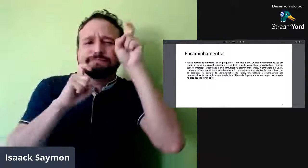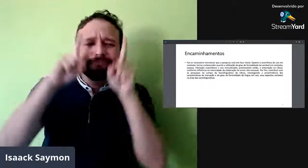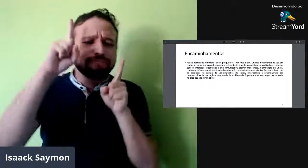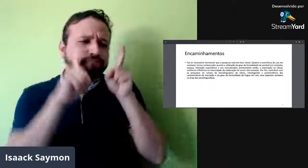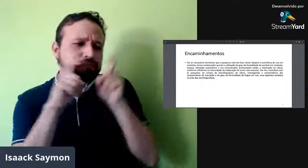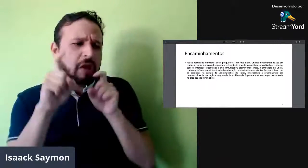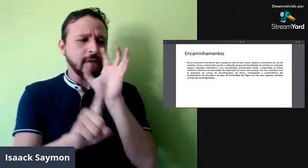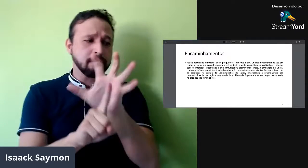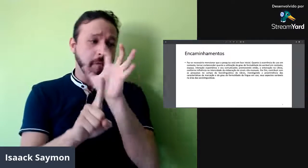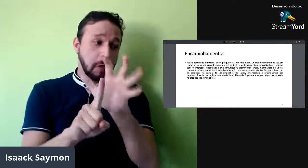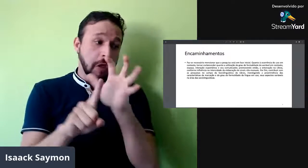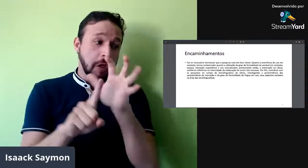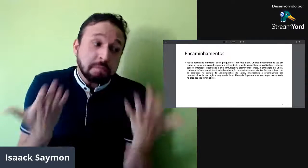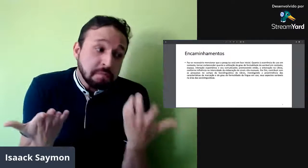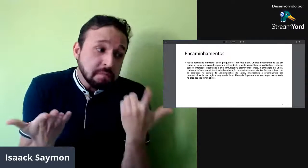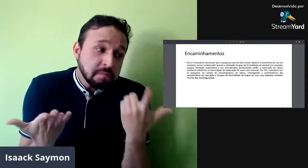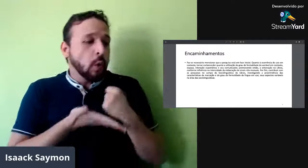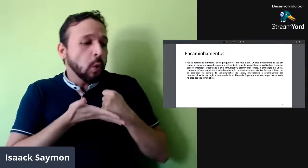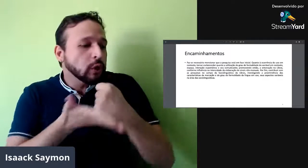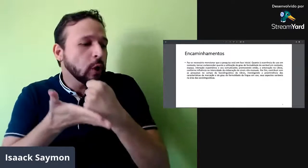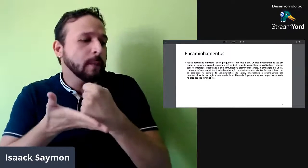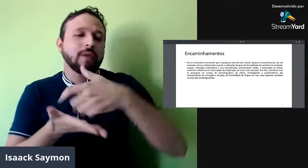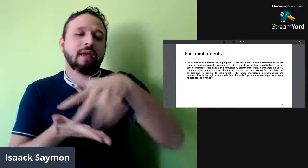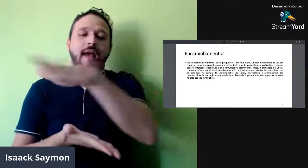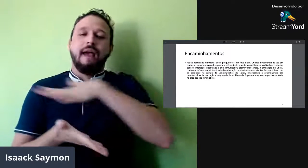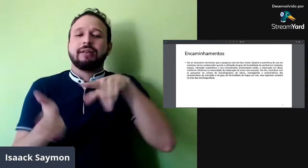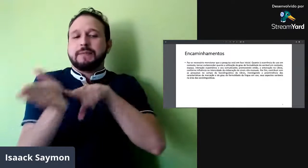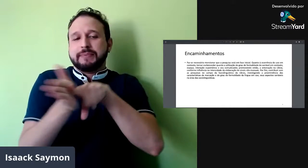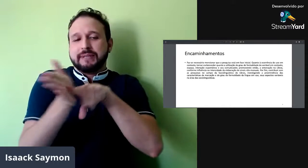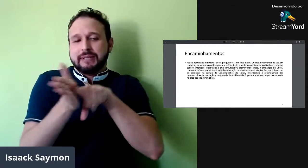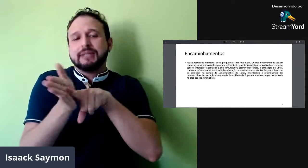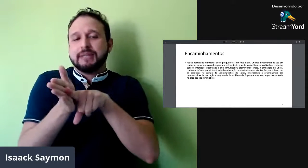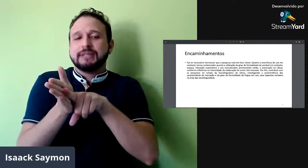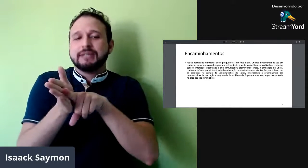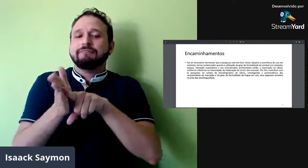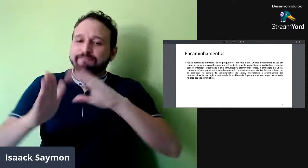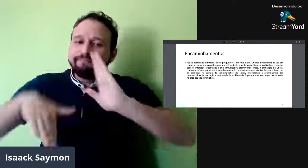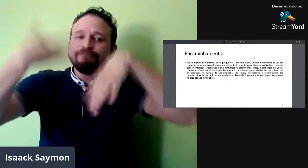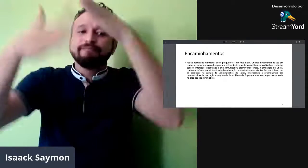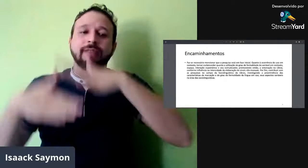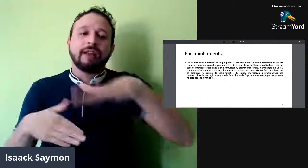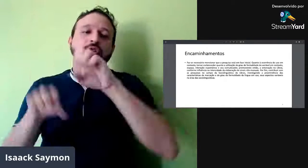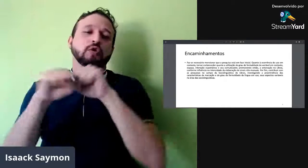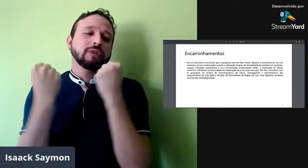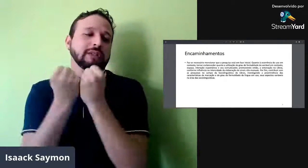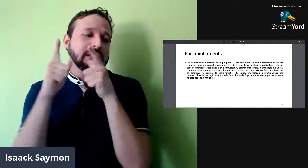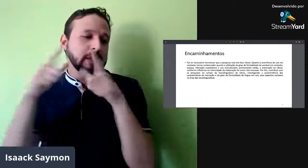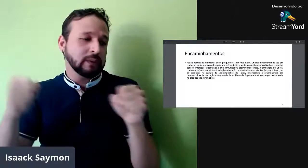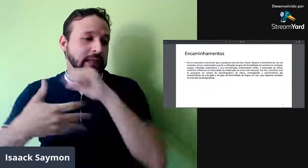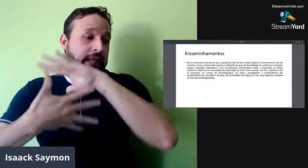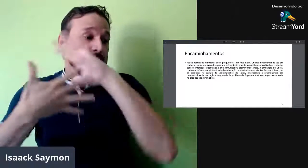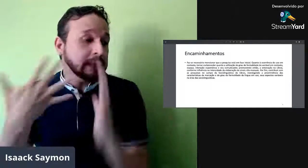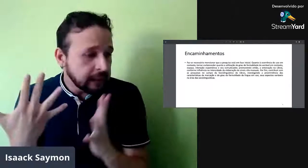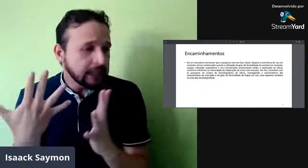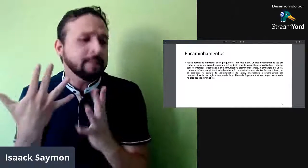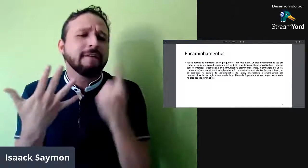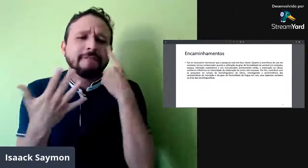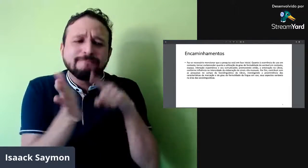promovendo a entonação da Libras, conforme a influência na intensidade da elaboração dos sinais não manuais, né, e contribuir para a pesquisa no